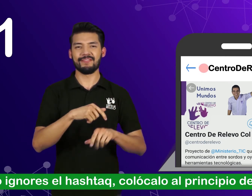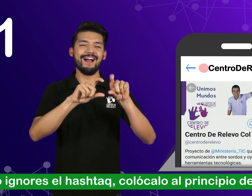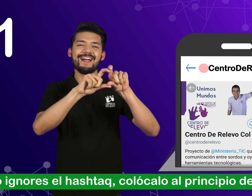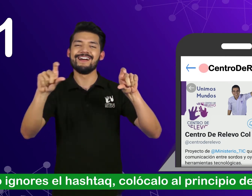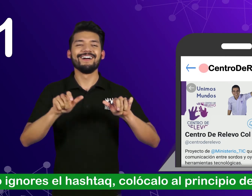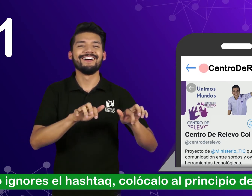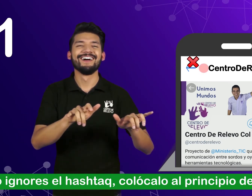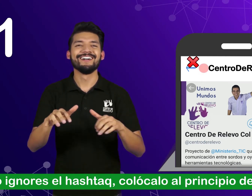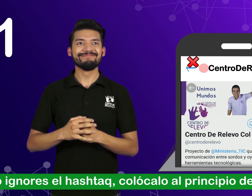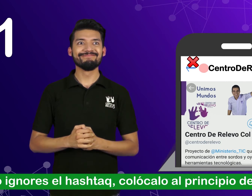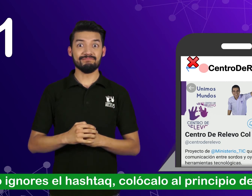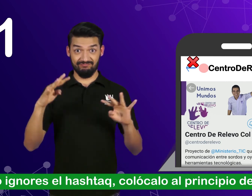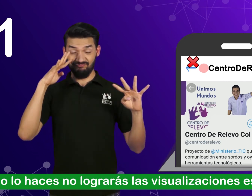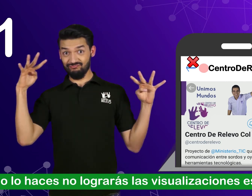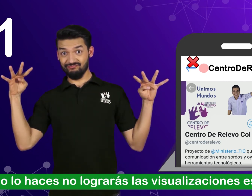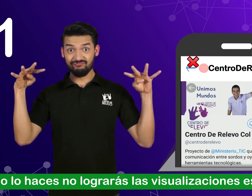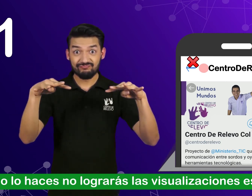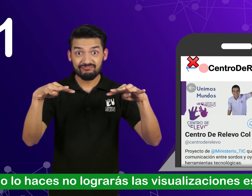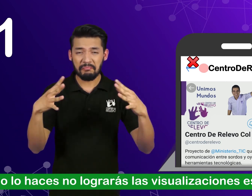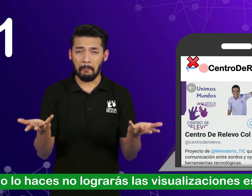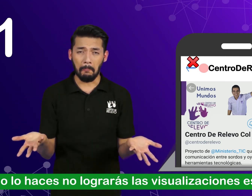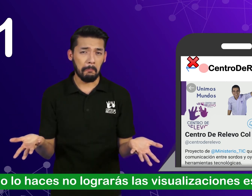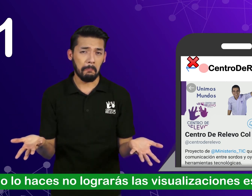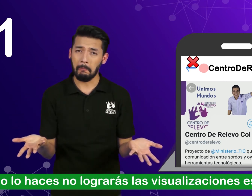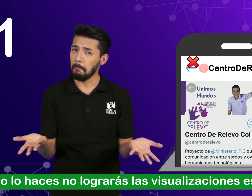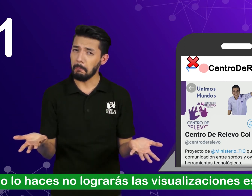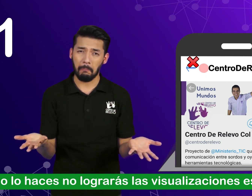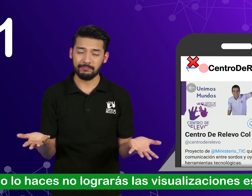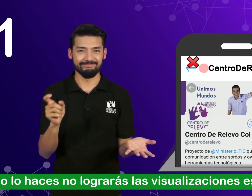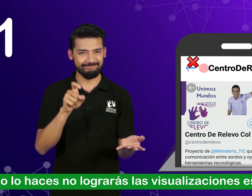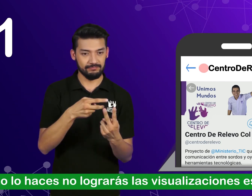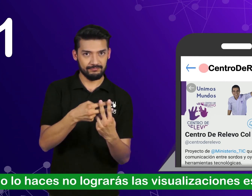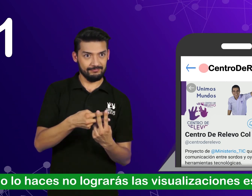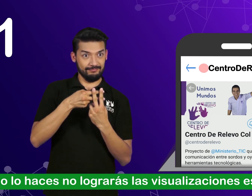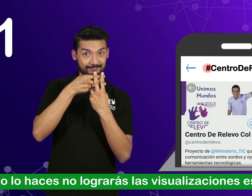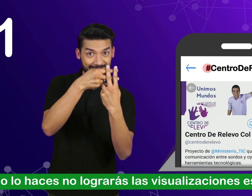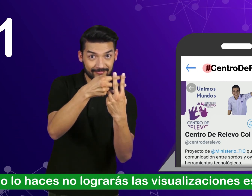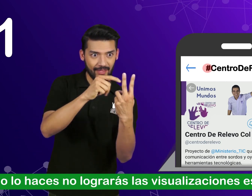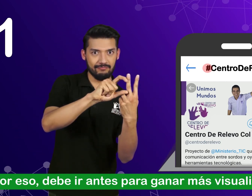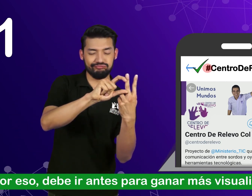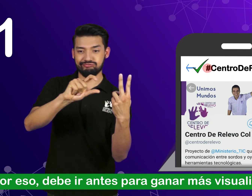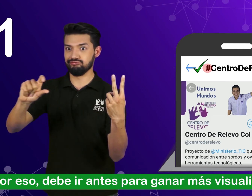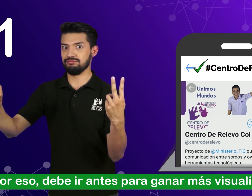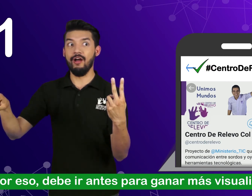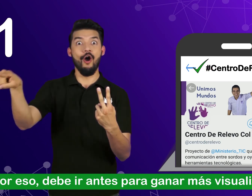principio de la frase. Si no lo haces, no lograrán las visualizaciones esperadas. Por eso,